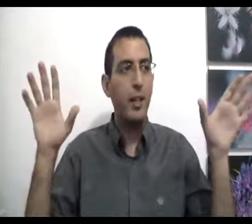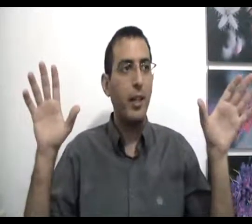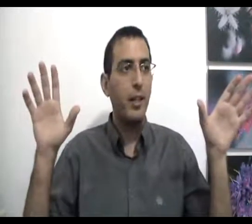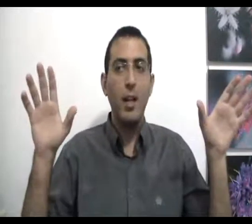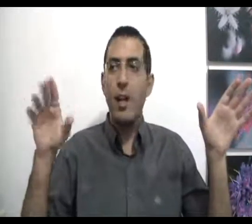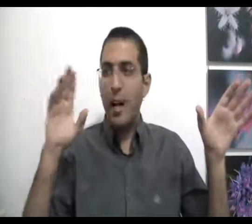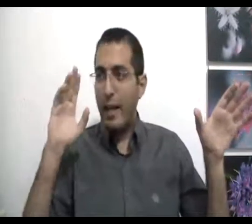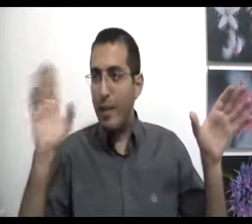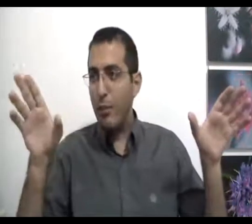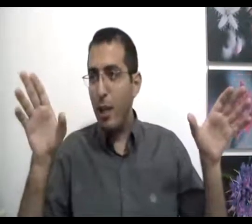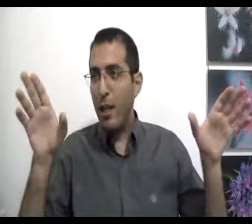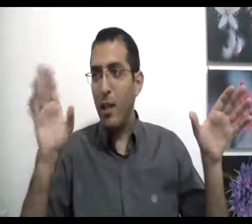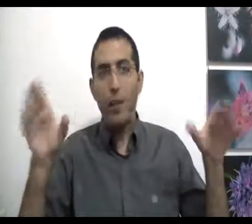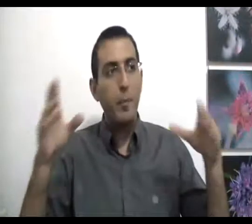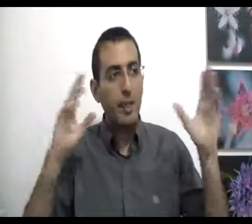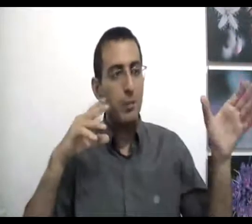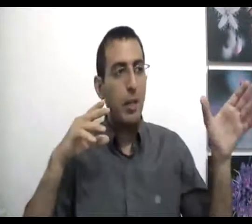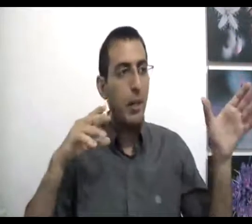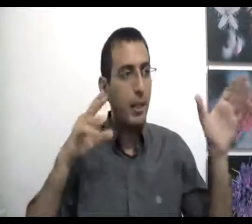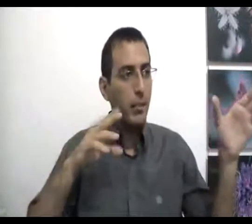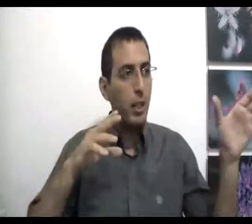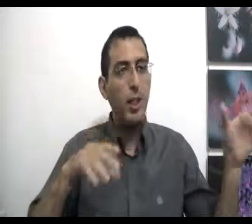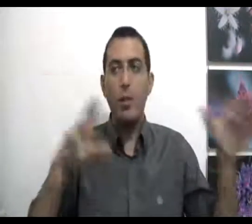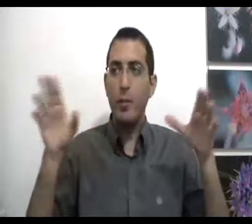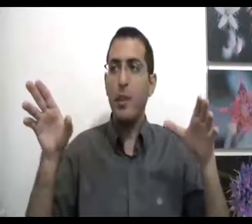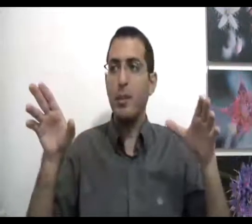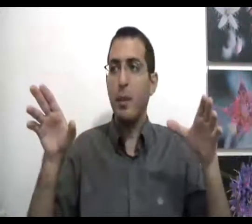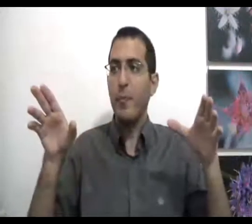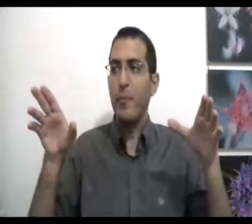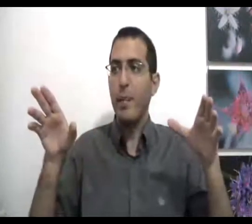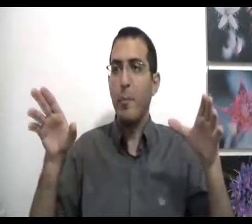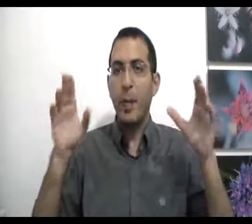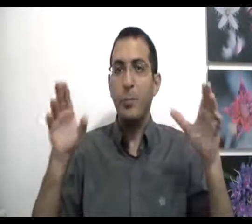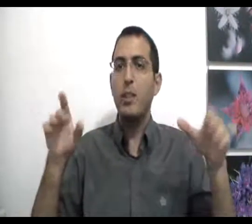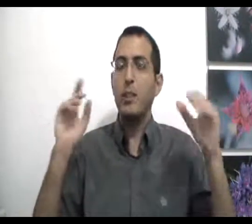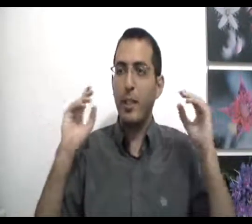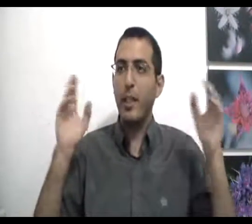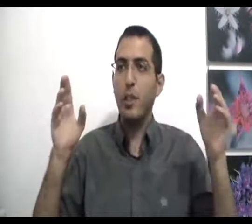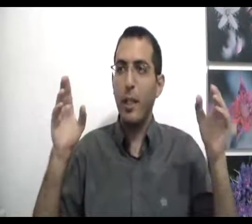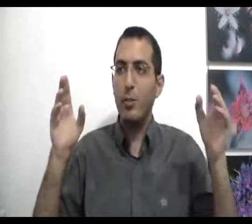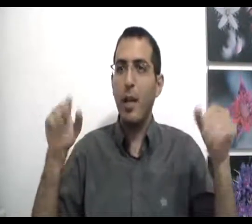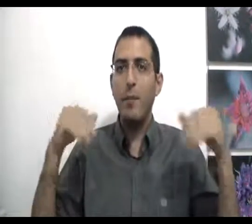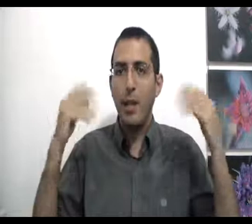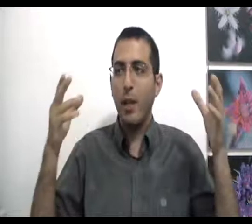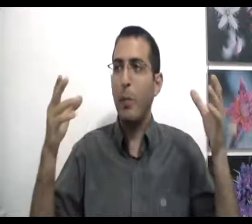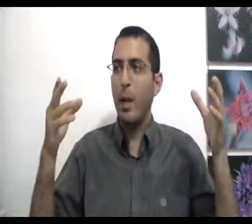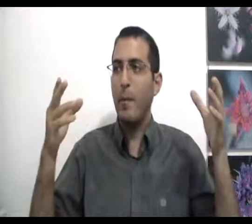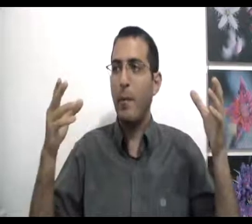אחר הילדים שלך אוהבים את עצמם הילדים שלך אוהבים את עצמם ביום שאתה תתחיל לשגר אותם אם ירקו לך בפנים